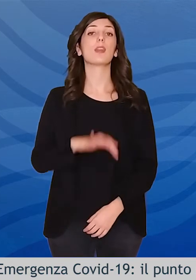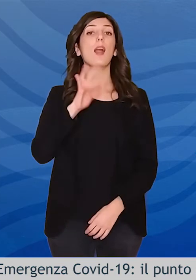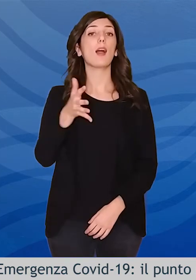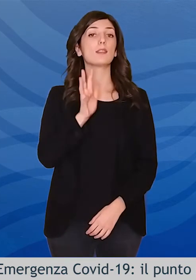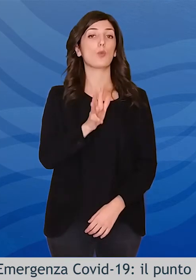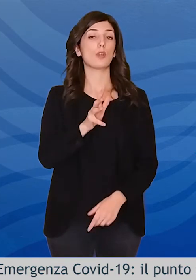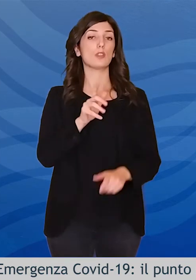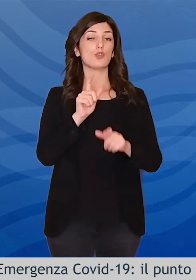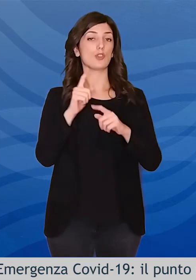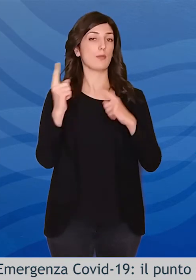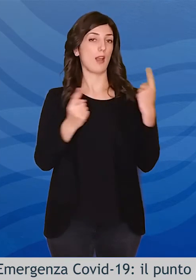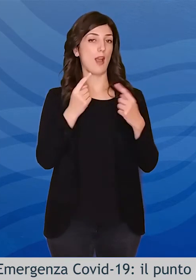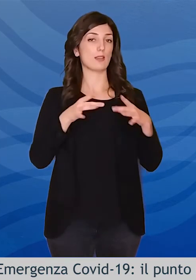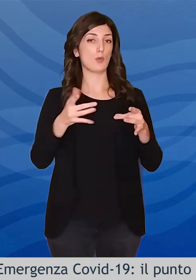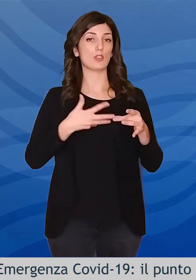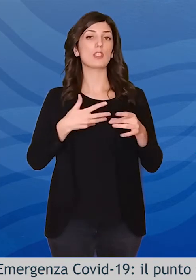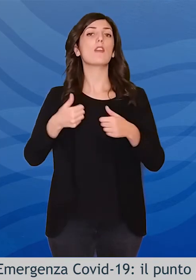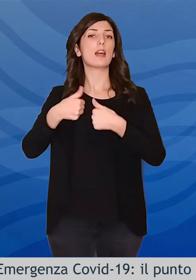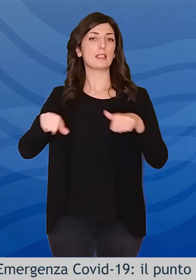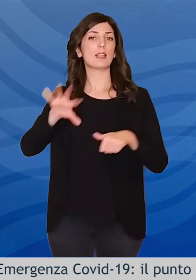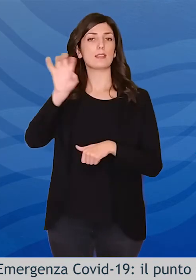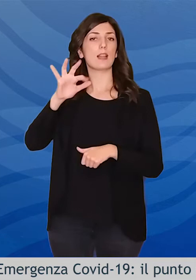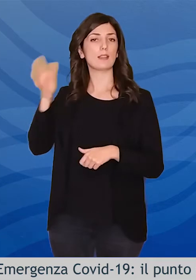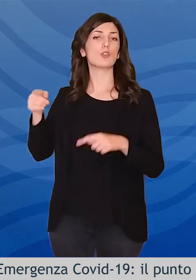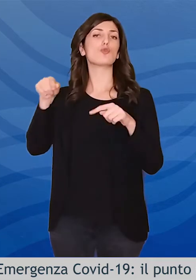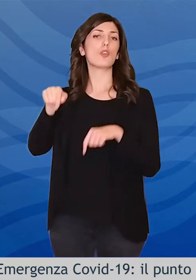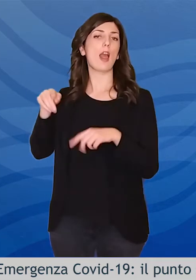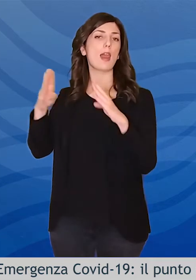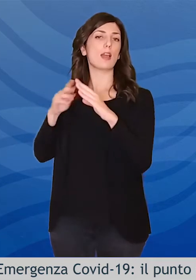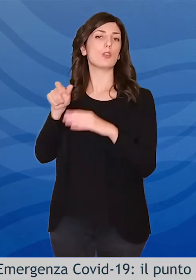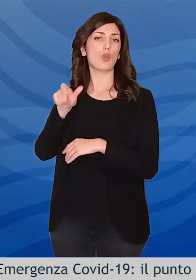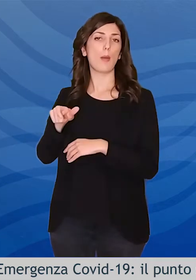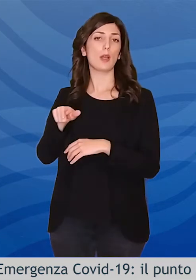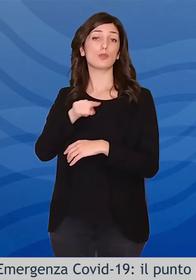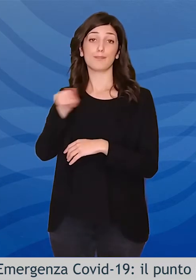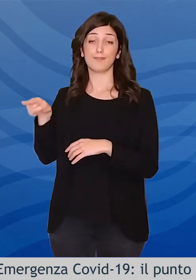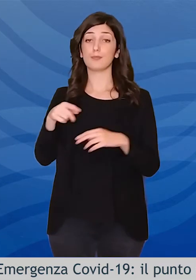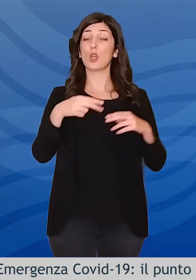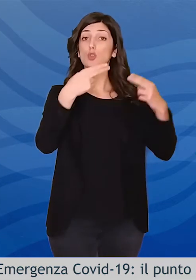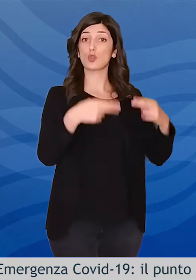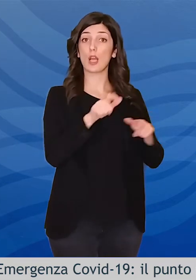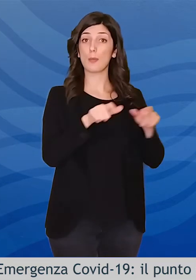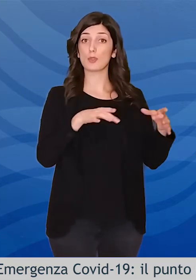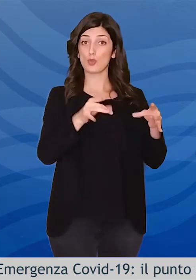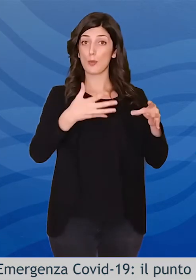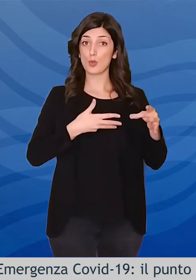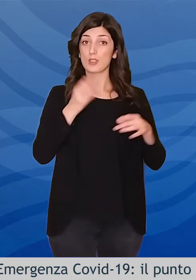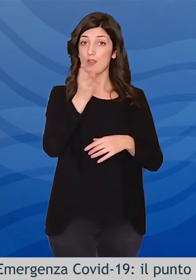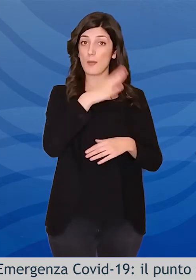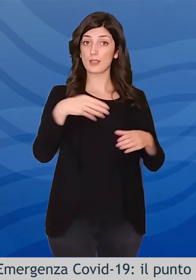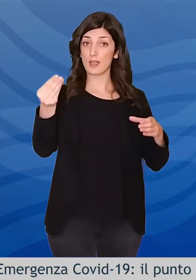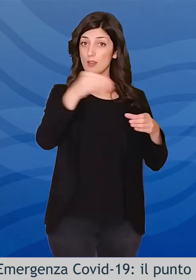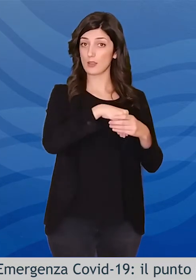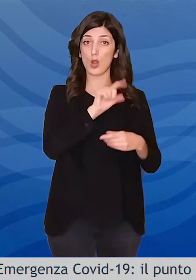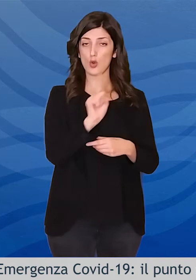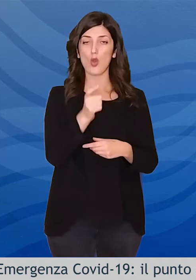riguardano residenti di altre regioni e lì in isolamento i cui esiti non rientrano nel computo dei positivi della